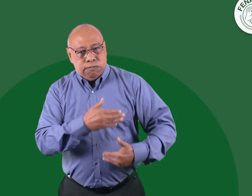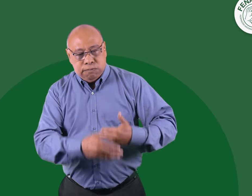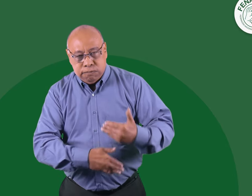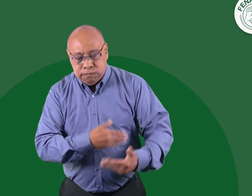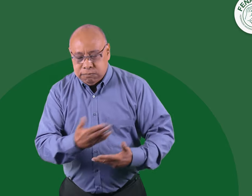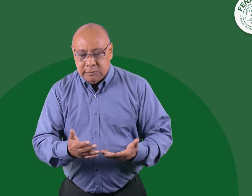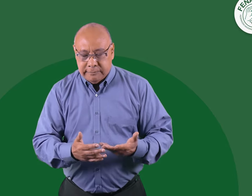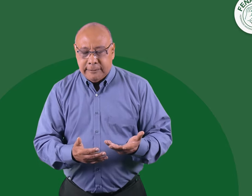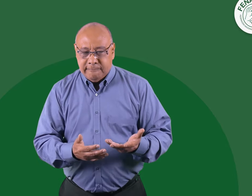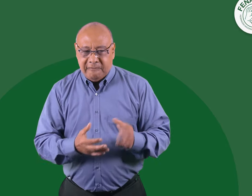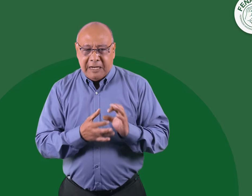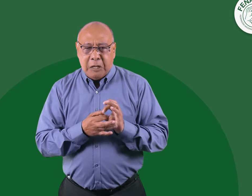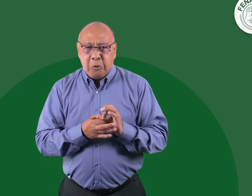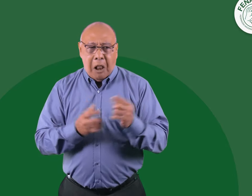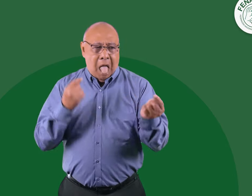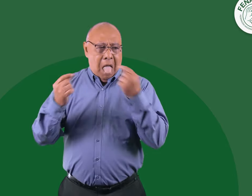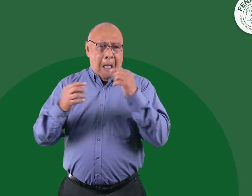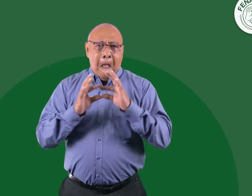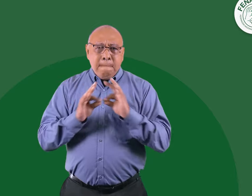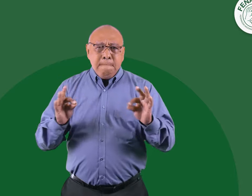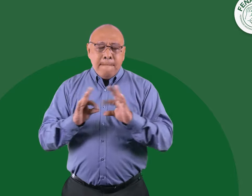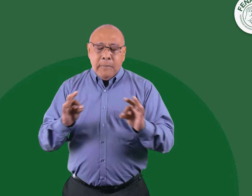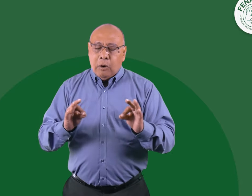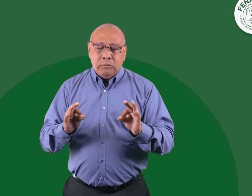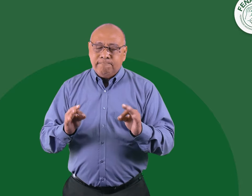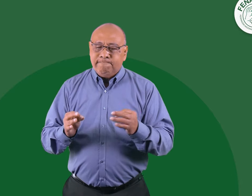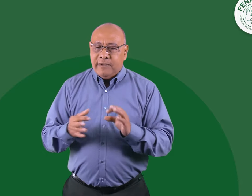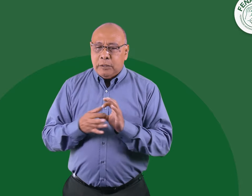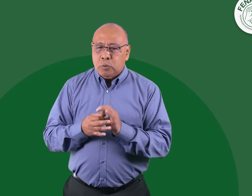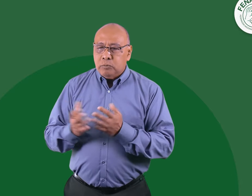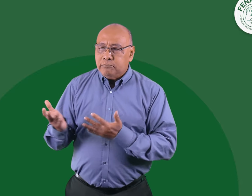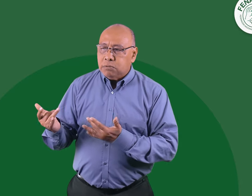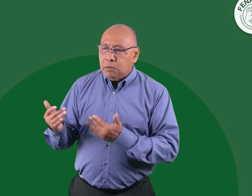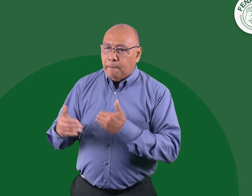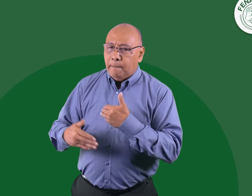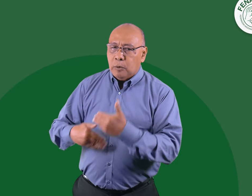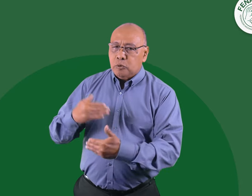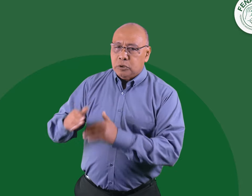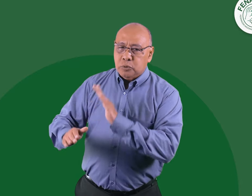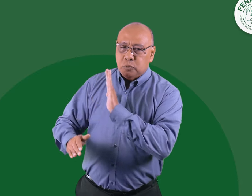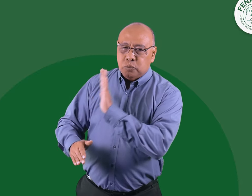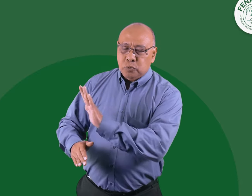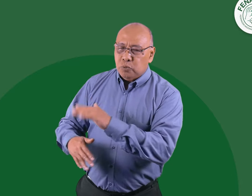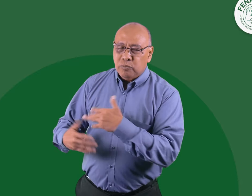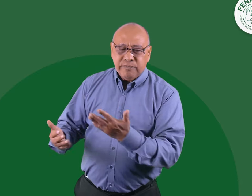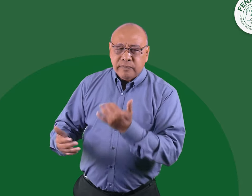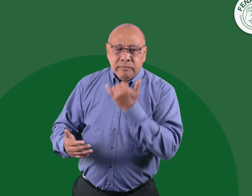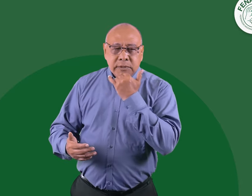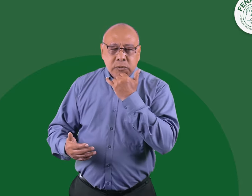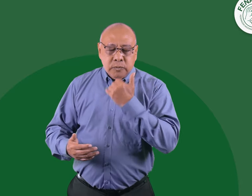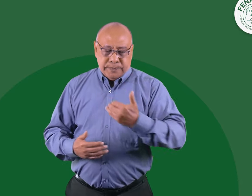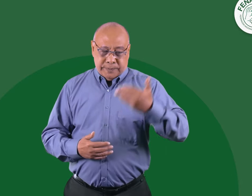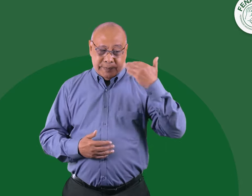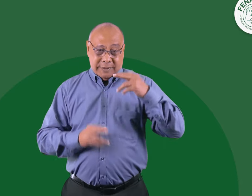críticas a FENASCOL, no hemos querido guardar silencio, pero lo hemos hecho a la espera del proceso. ¿Qué sucede?